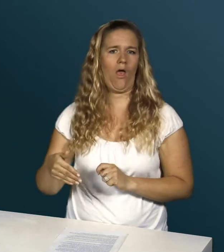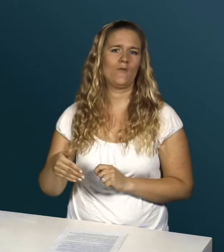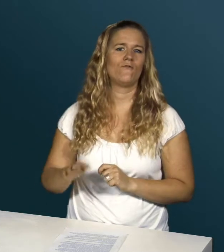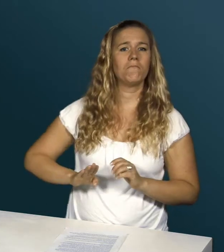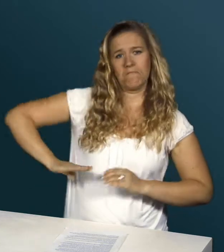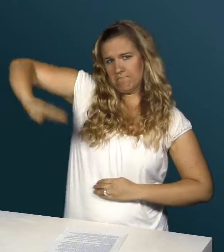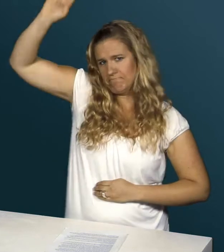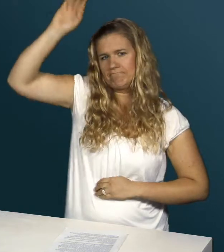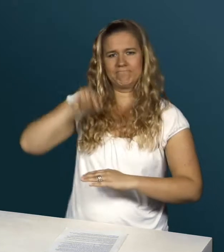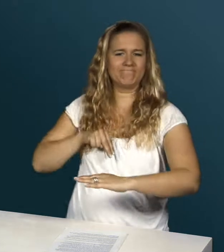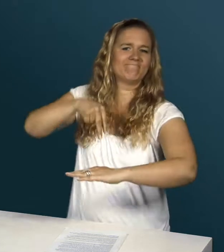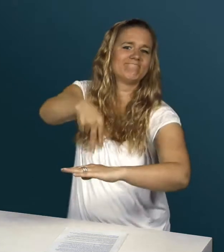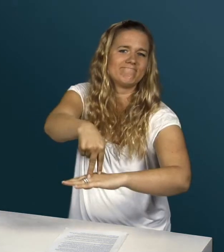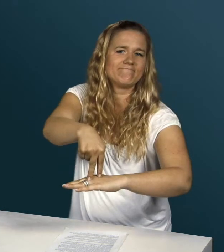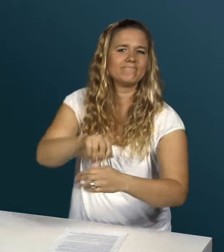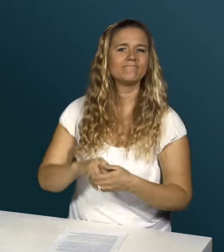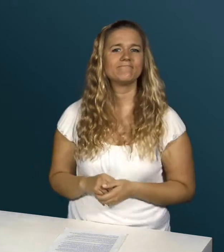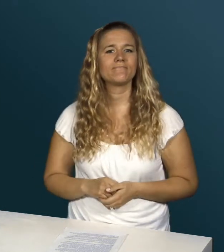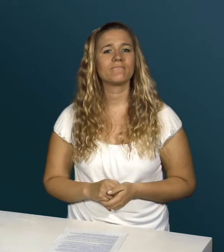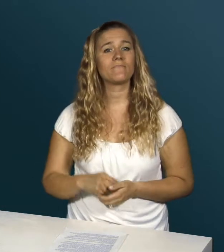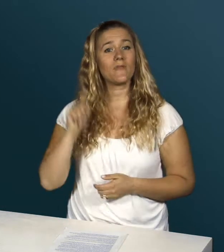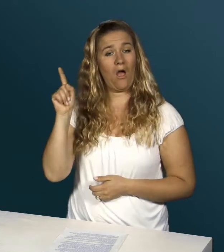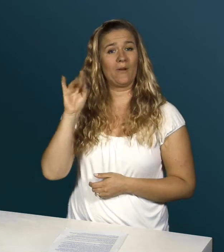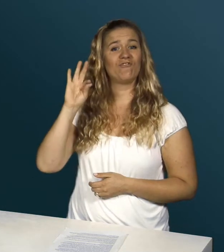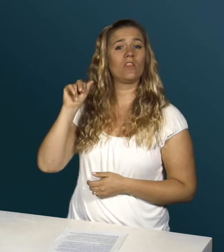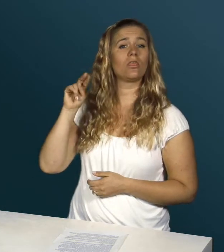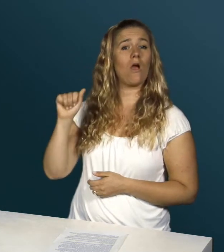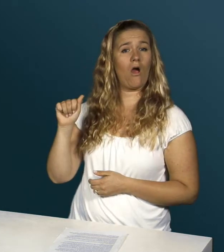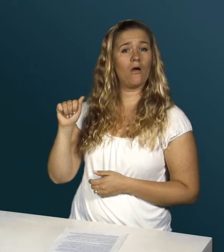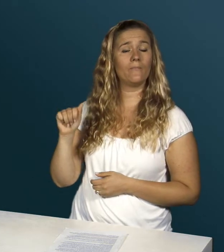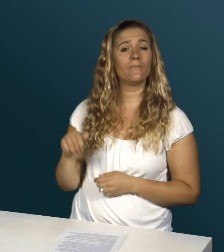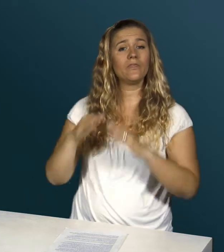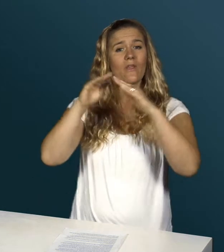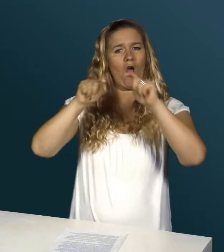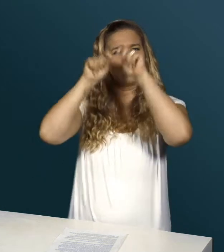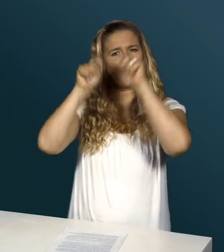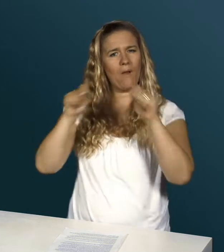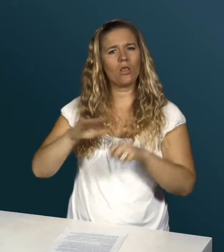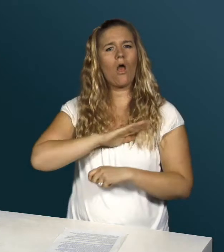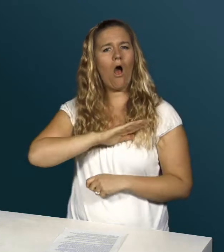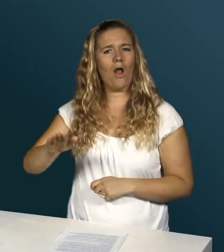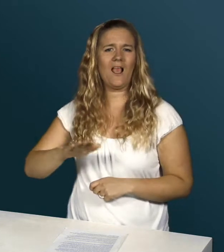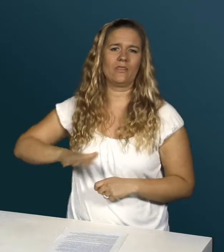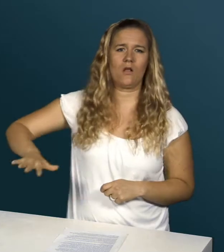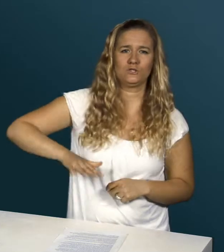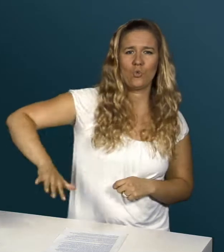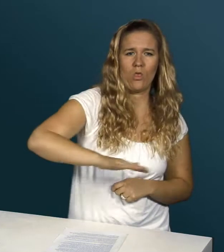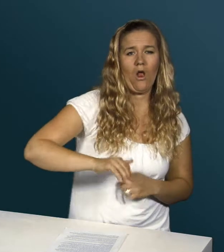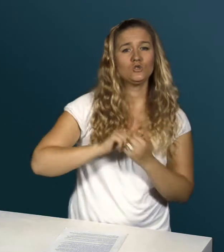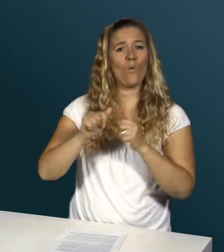die Handzeichen sind erlaubt. Aber FINA, der Dachverband aller nationalen Sportverbände für Schwimmen,